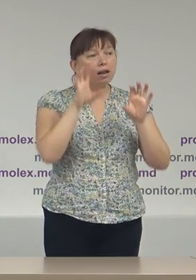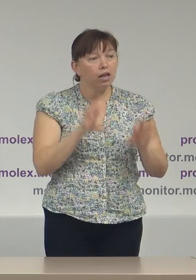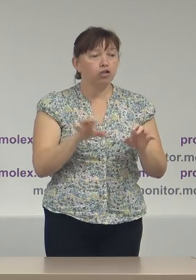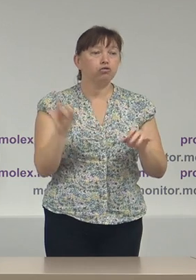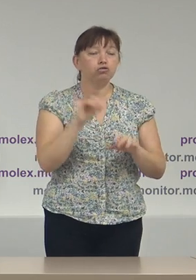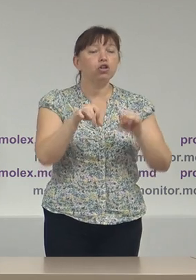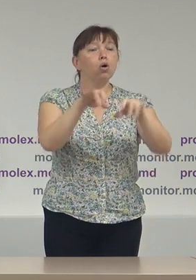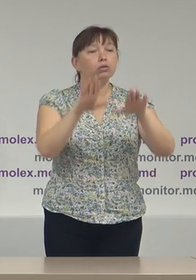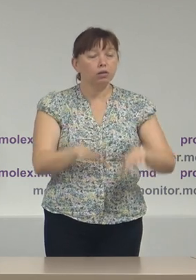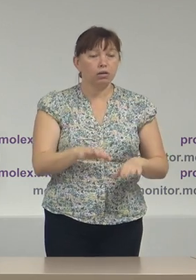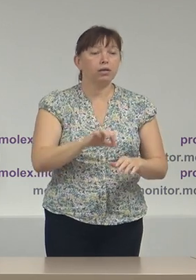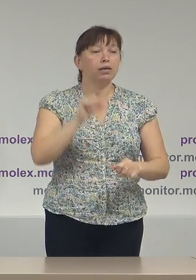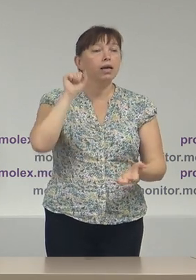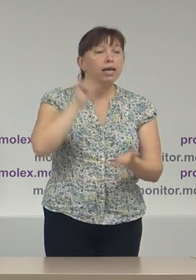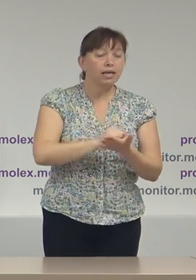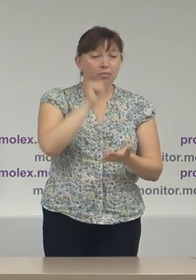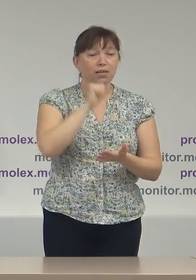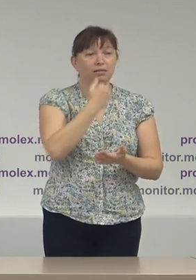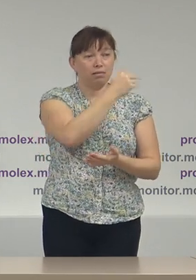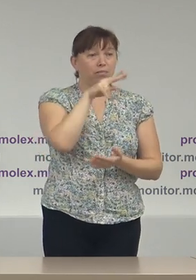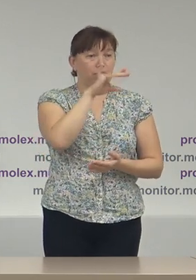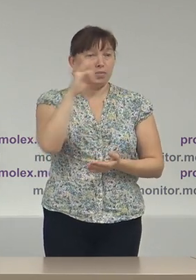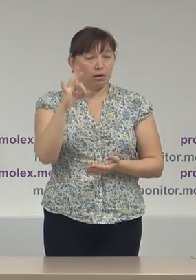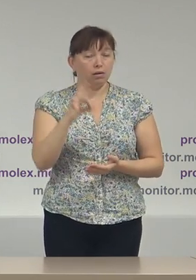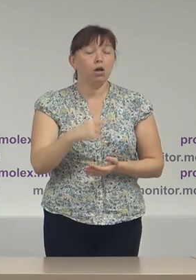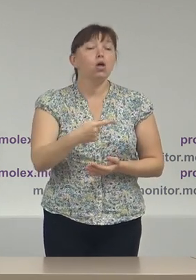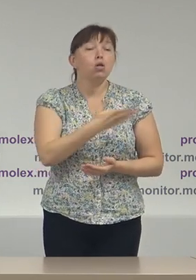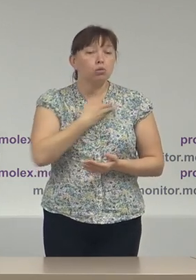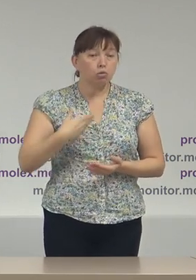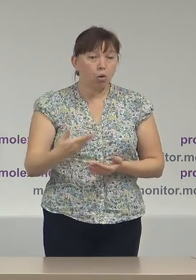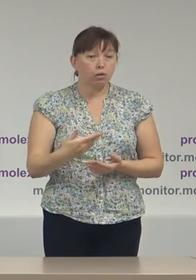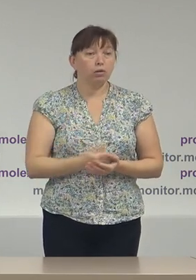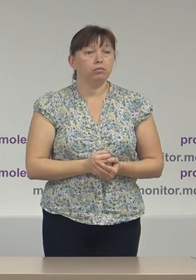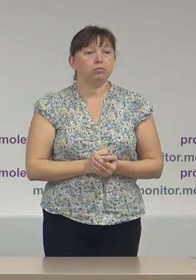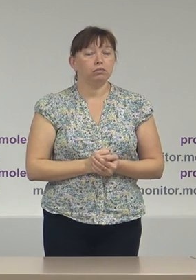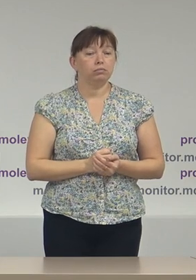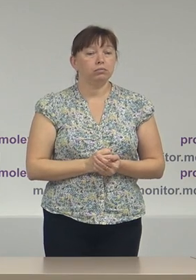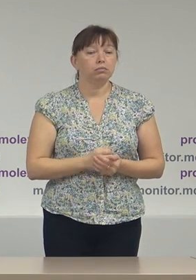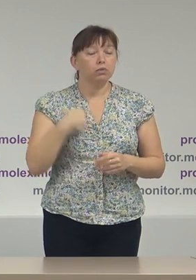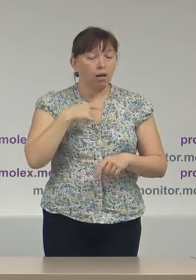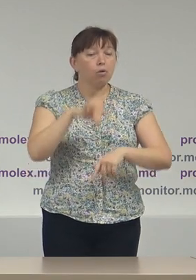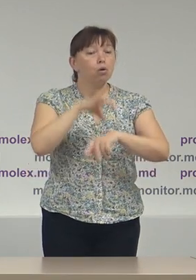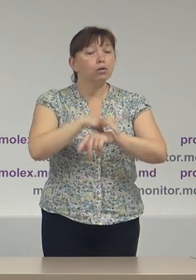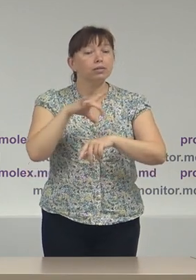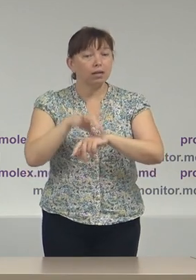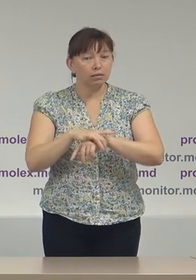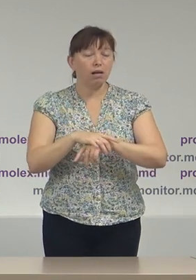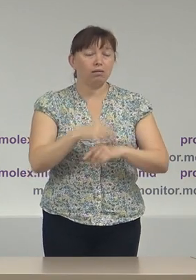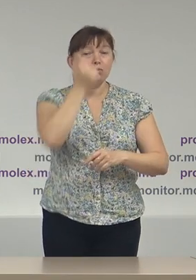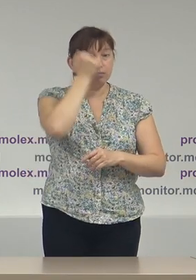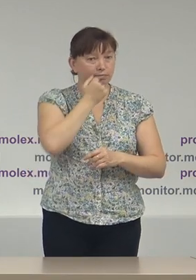hotărâri emise de administrație separatistă, noi am constatat prin intermediul